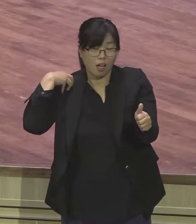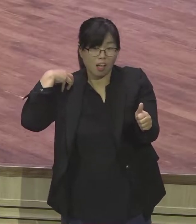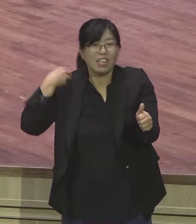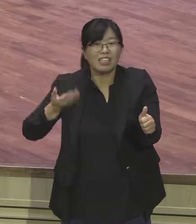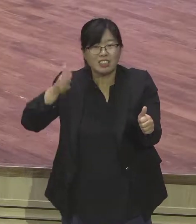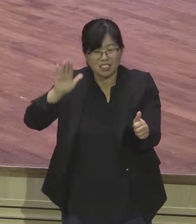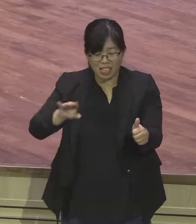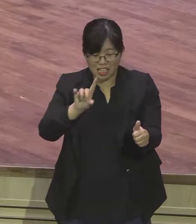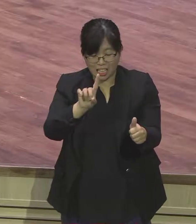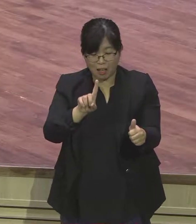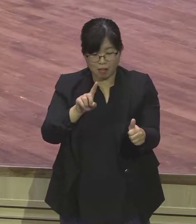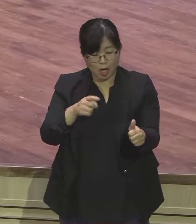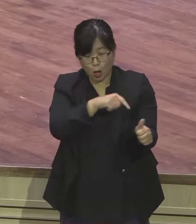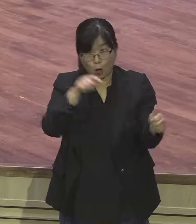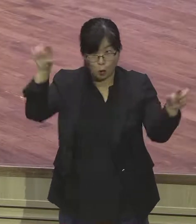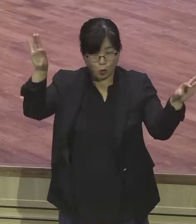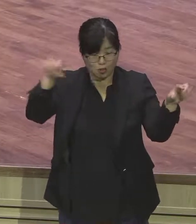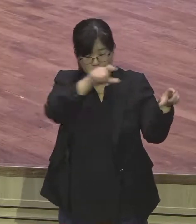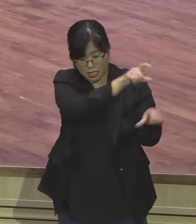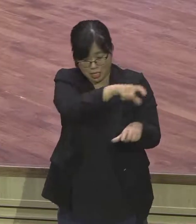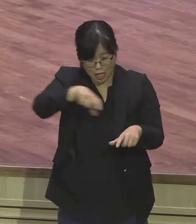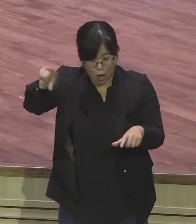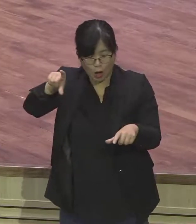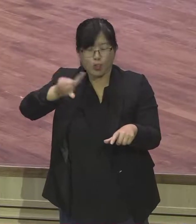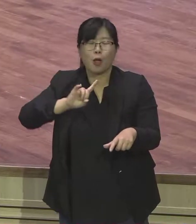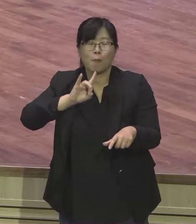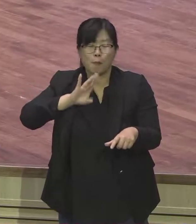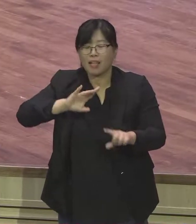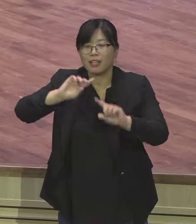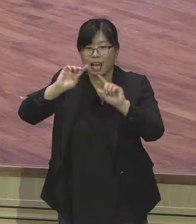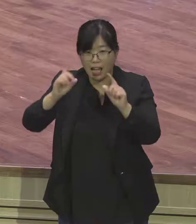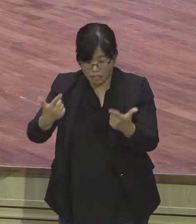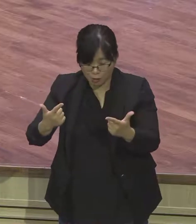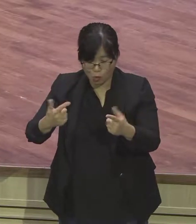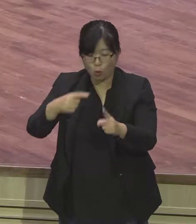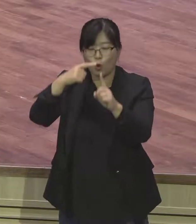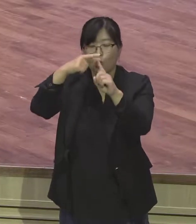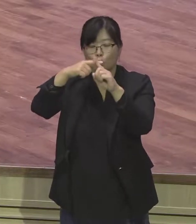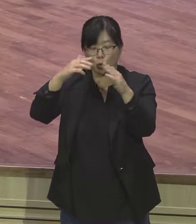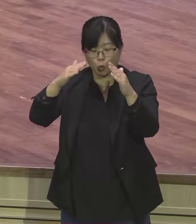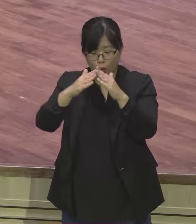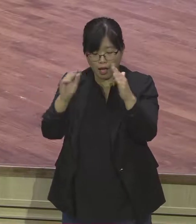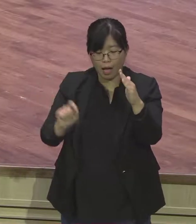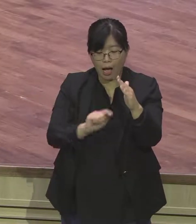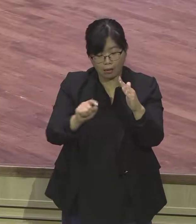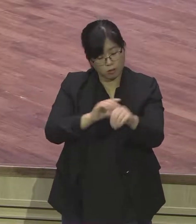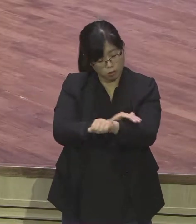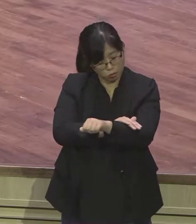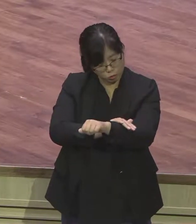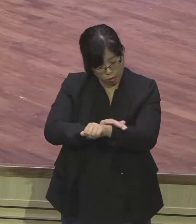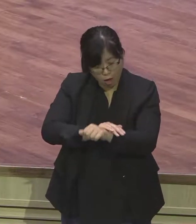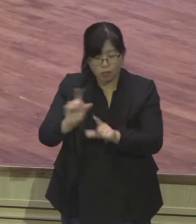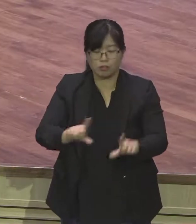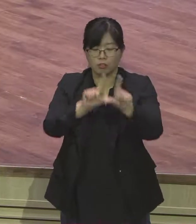예배하는 교회화가 될 때까지 되어야 돼요. 궁극적으로